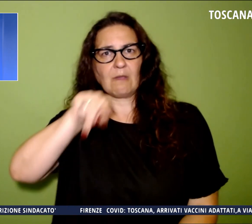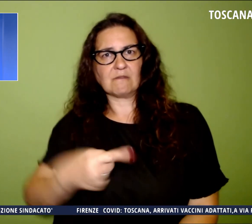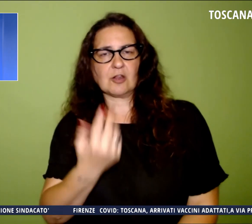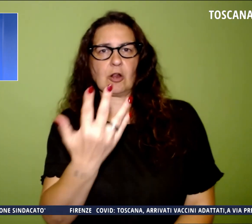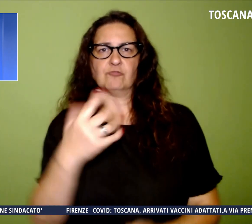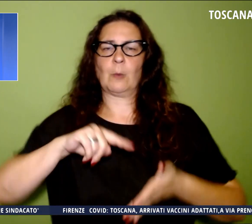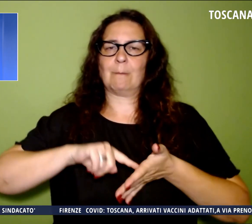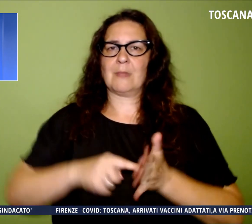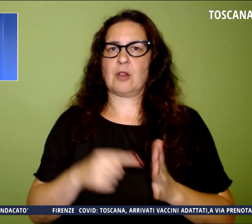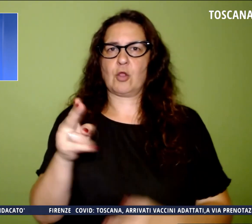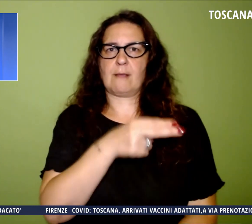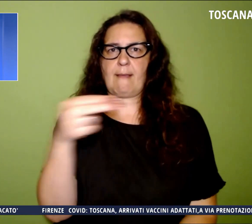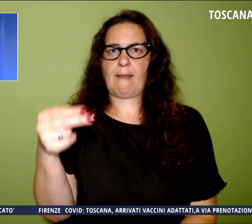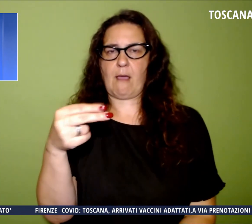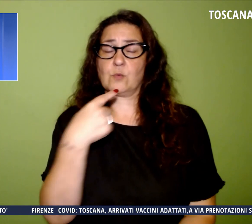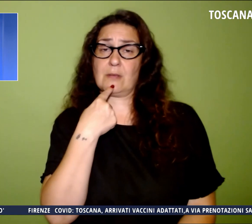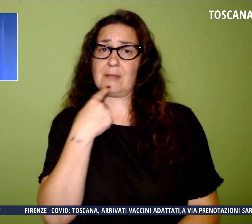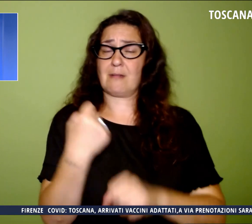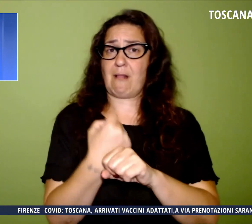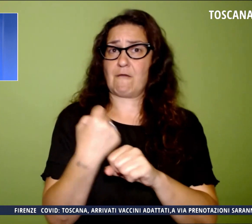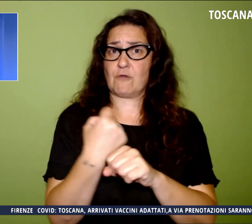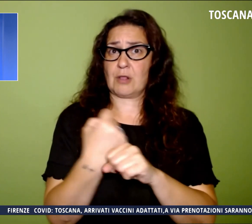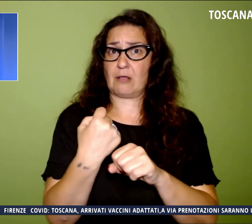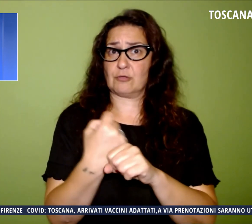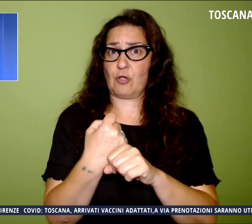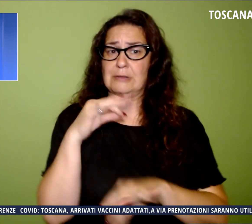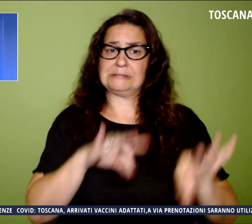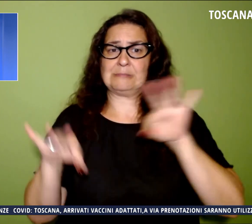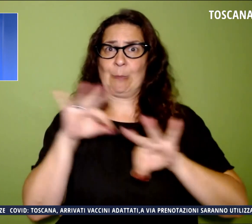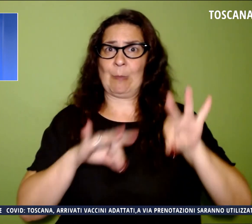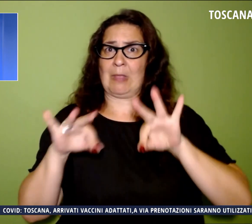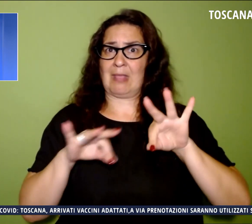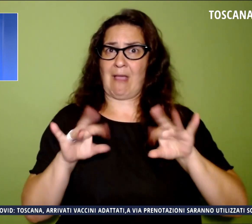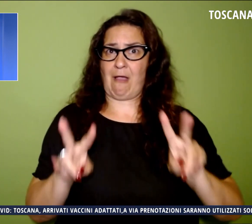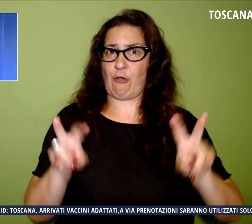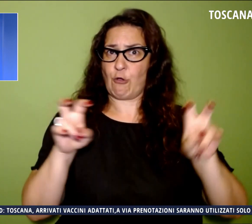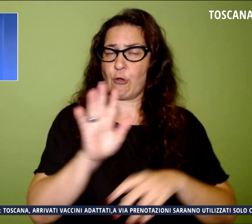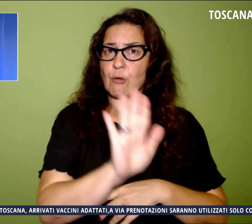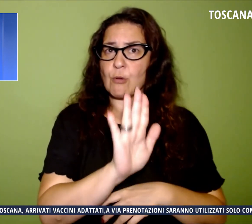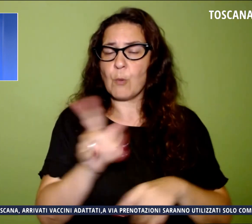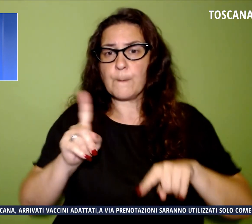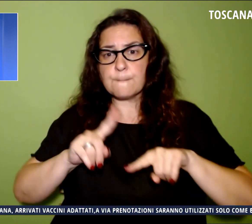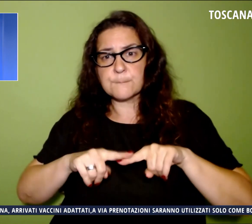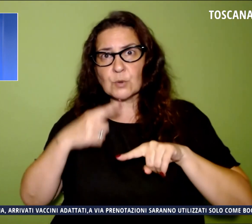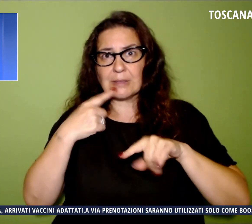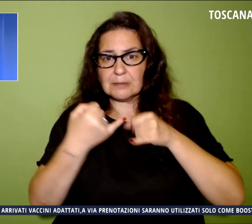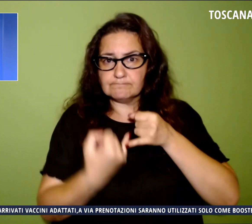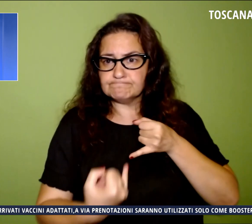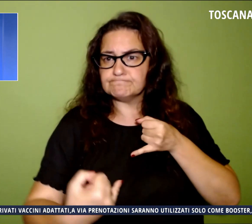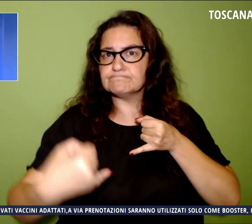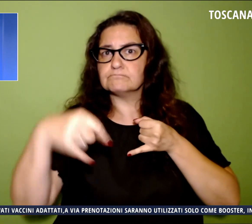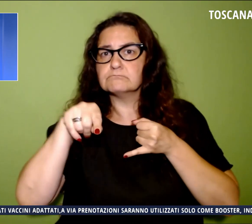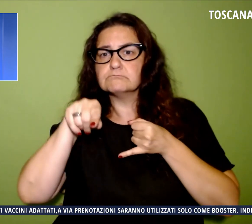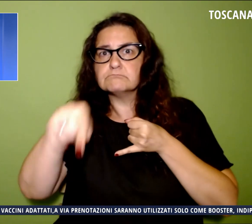rivolgerà a tutti i lavoratori dello spettacolo con l'obiettivo di raggiungere anche gli operatori che non sono riusciti ad accedere ai